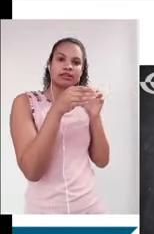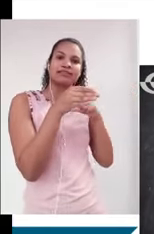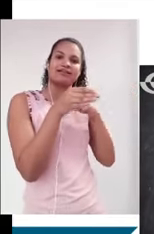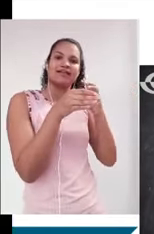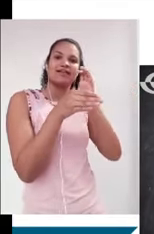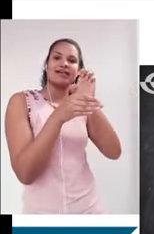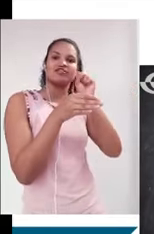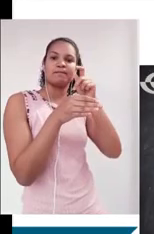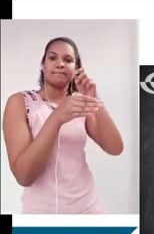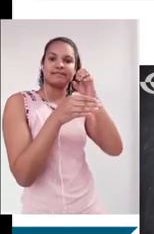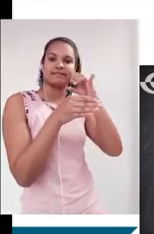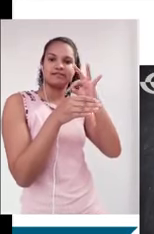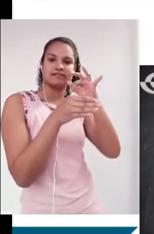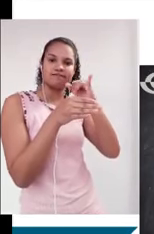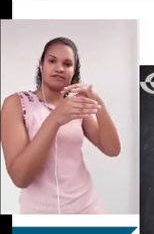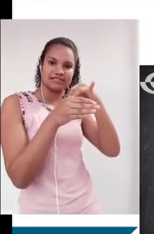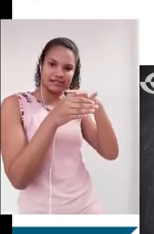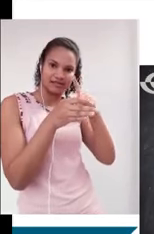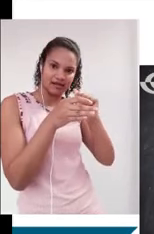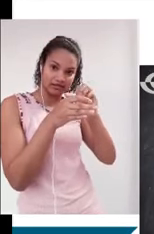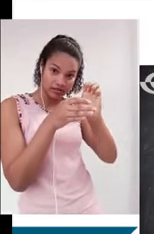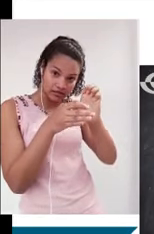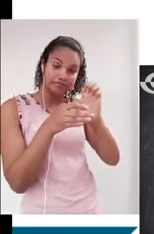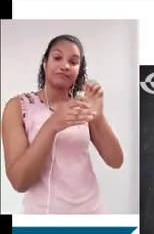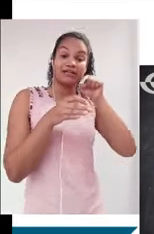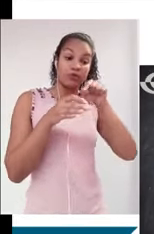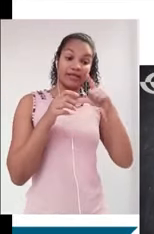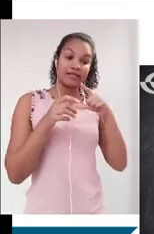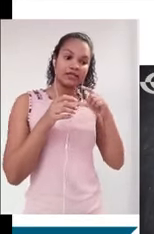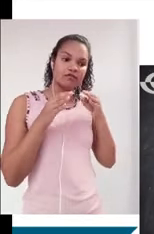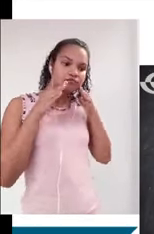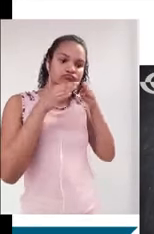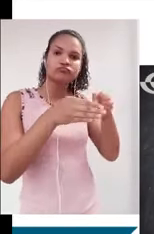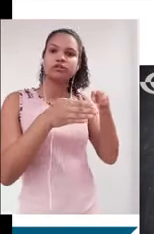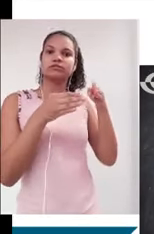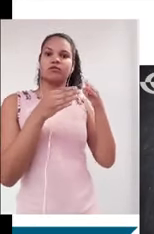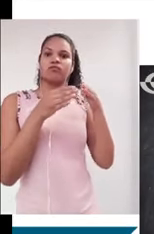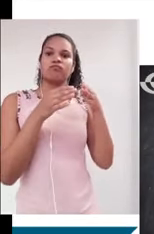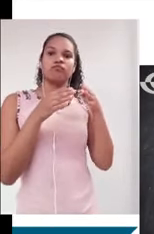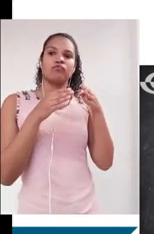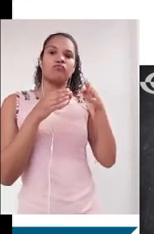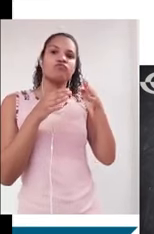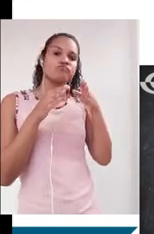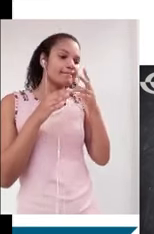especificidade. Então, se você pega um tema, você percebe que ele tem uma direção clara, uma abordagem muito mais